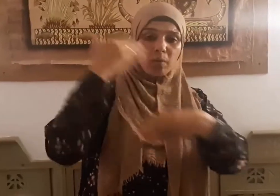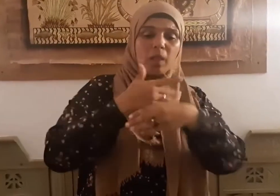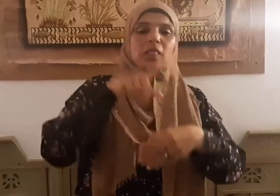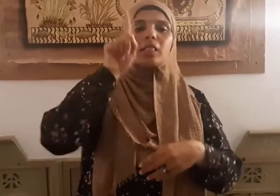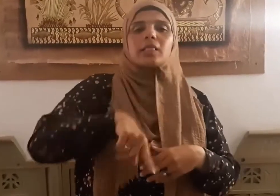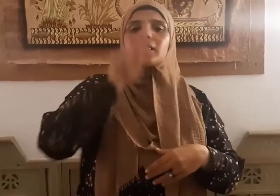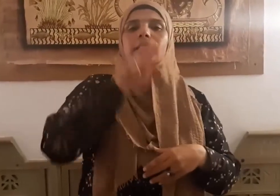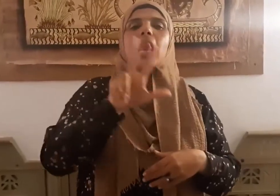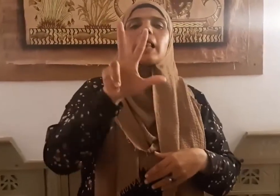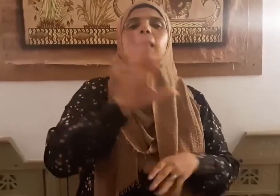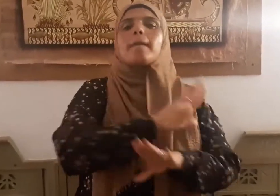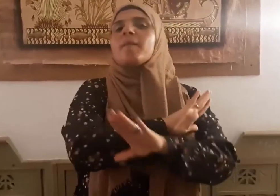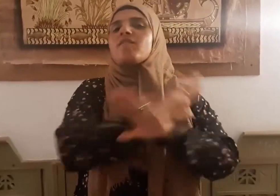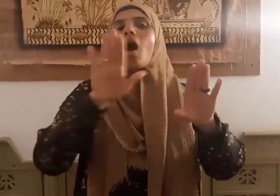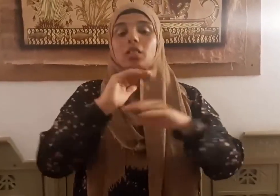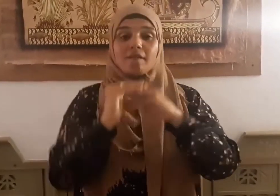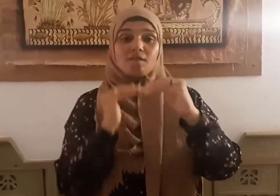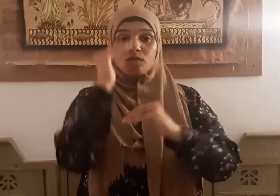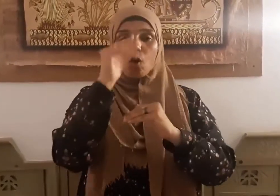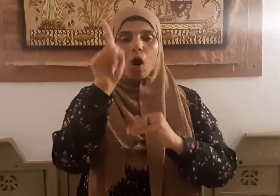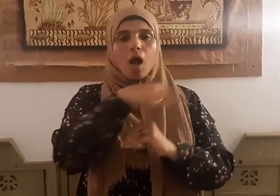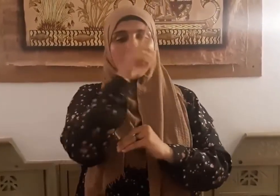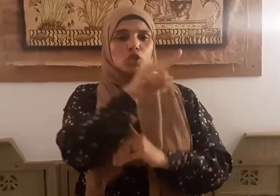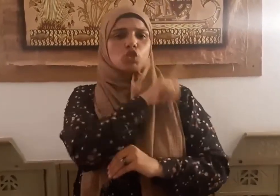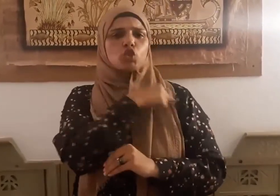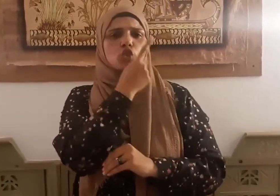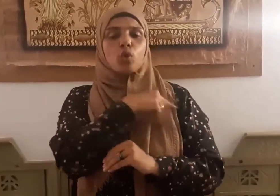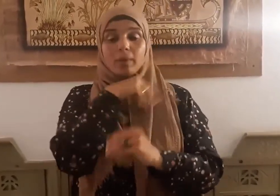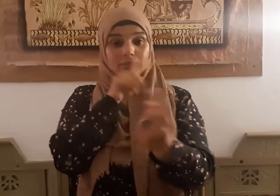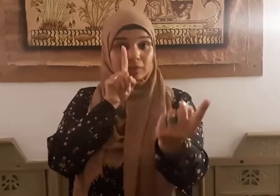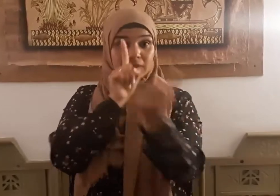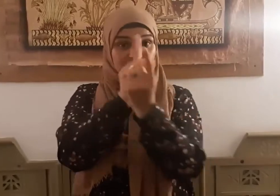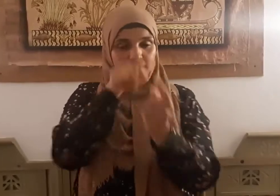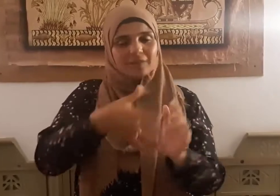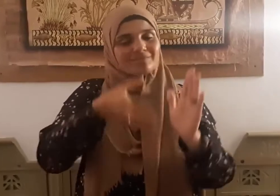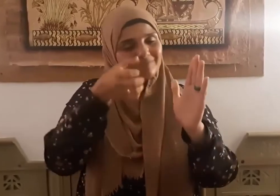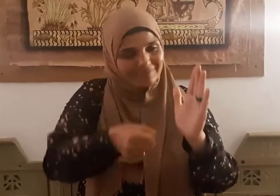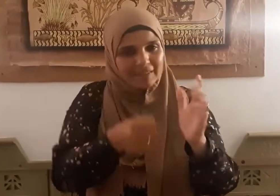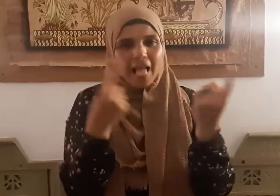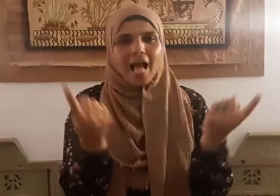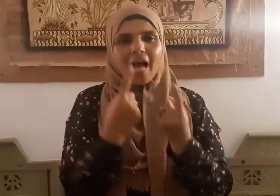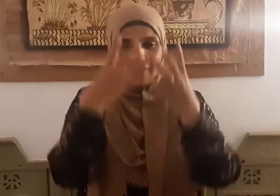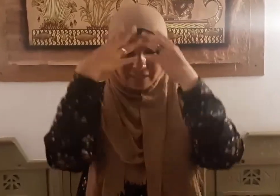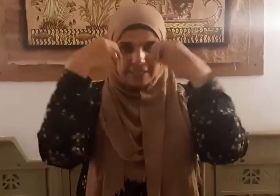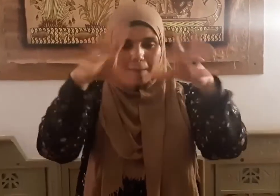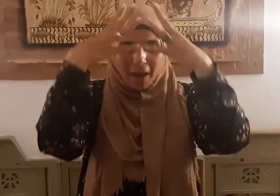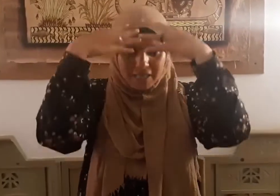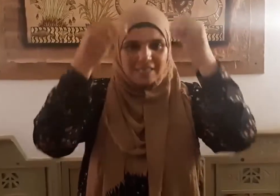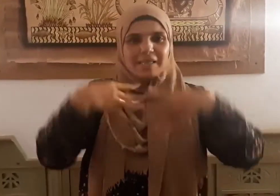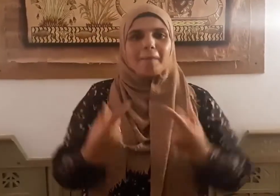ثلاث ليال يلتقيان فيعرض هذا ويعرض هذا